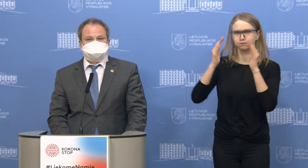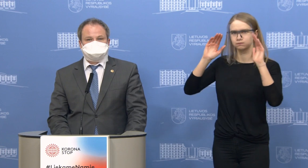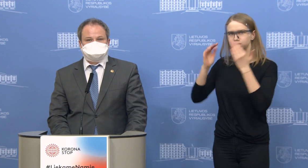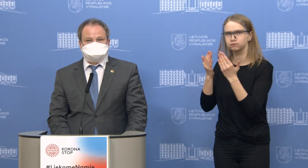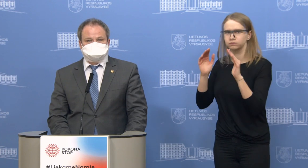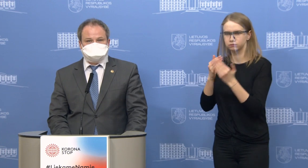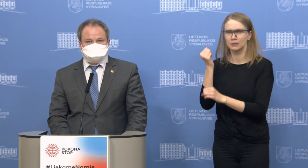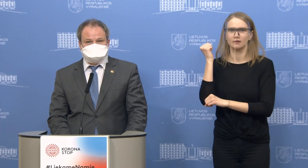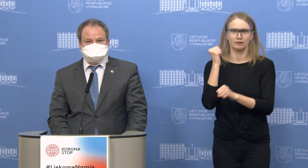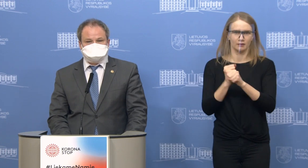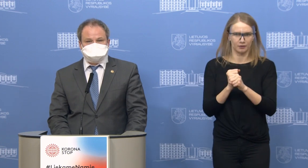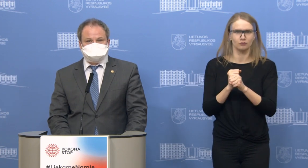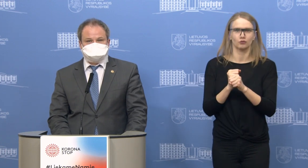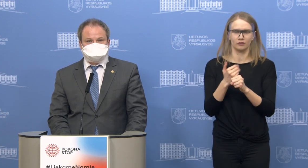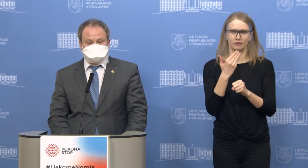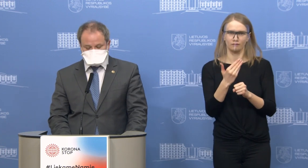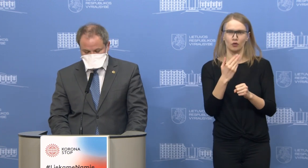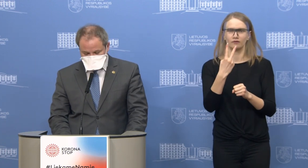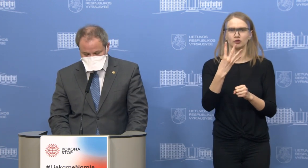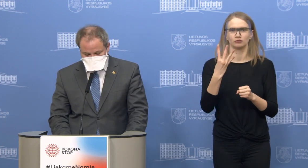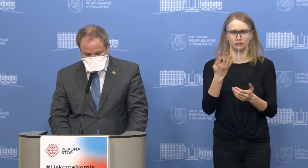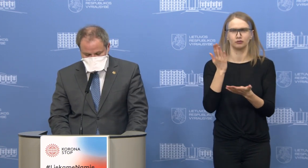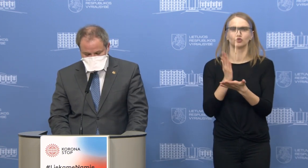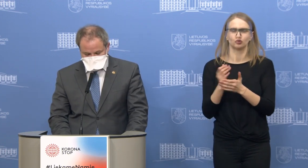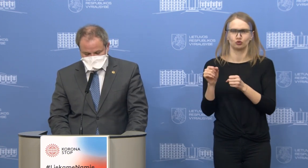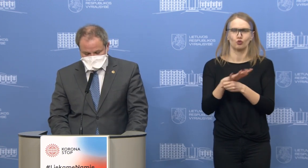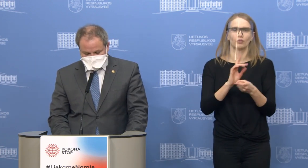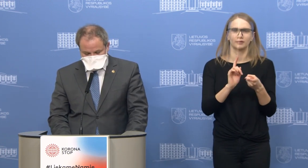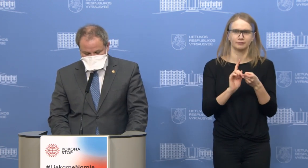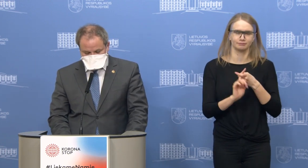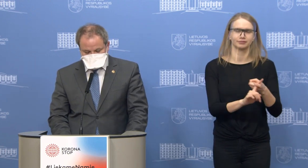Tarp jų 24 nustatyti užsikrėtę COVID-19.